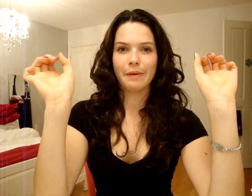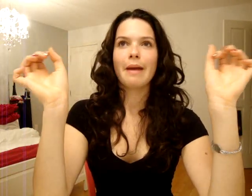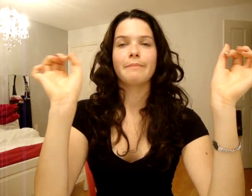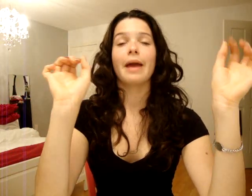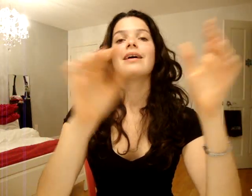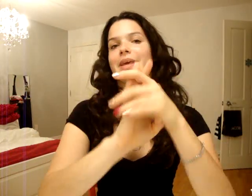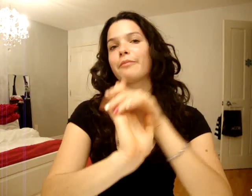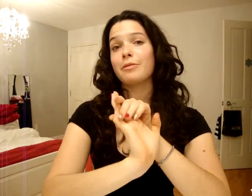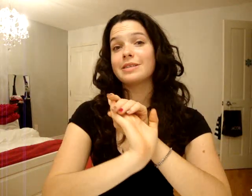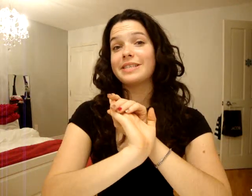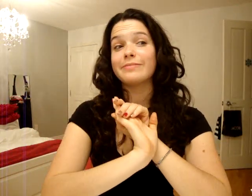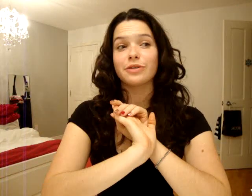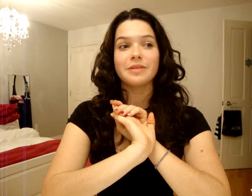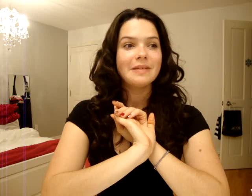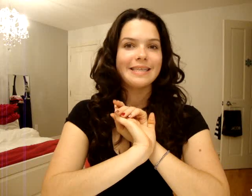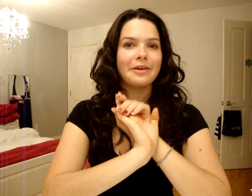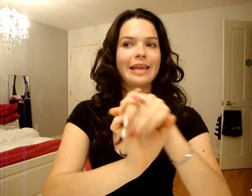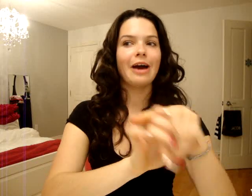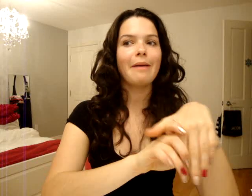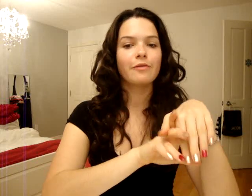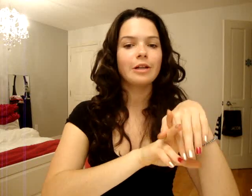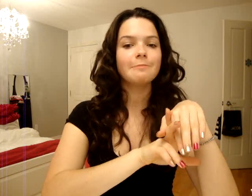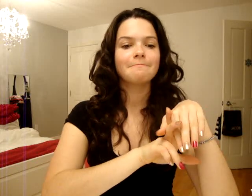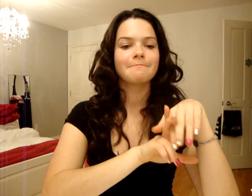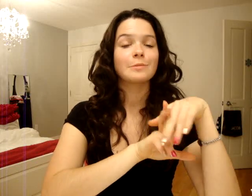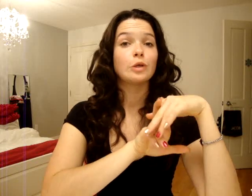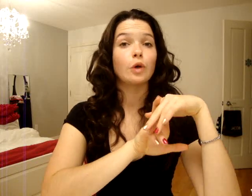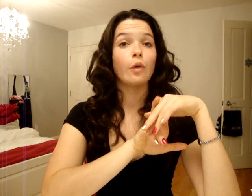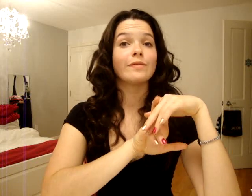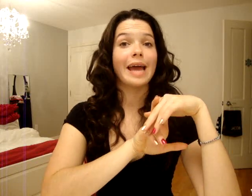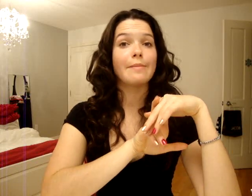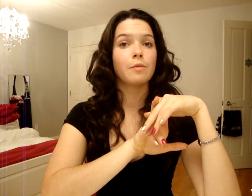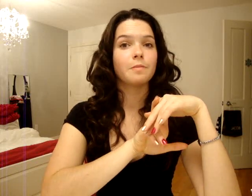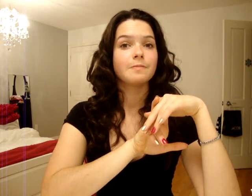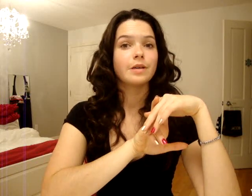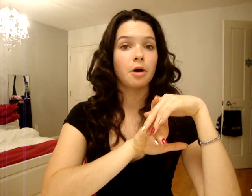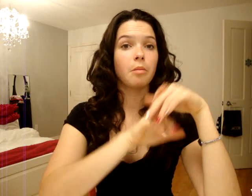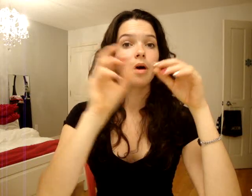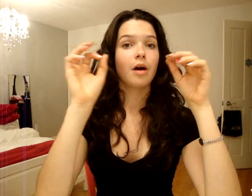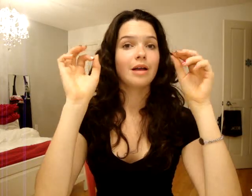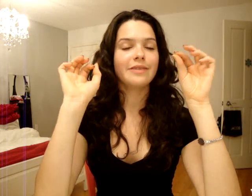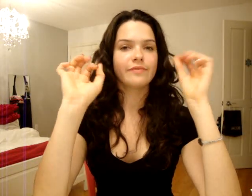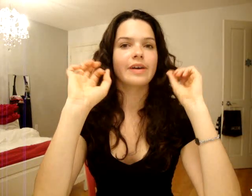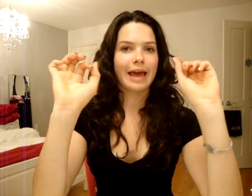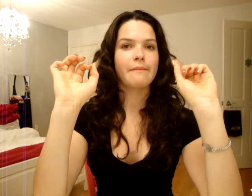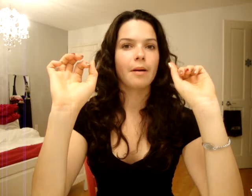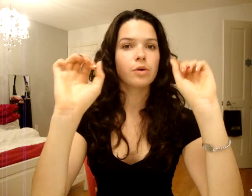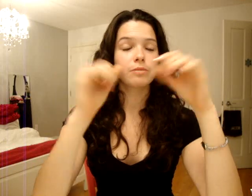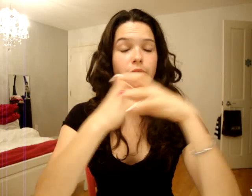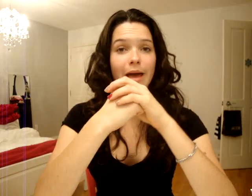Mais, Mais, OK. Point positive de ma journée, c'est que les gars à Bigfoot, là, sont vraiment beaux. Comme, tu sais, vraiment beaux. Comme notre